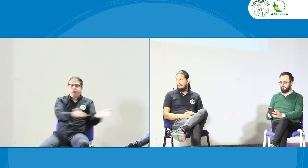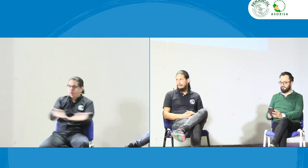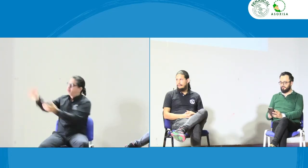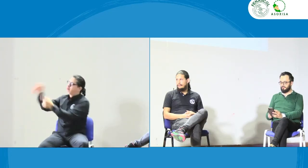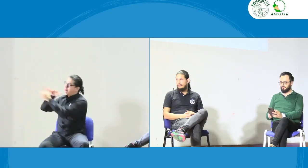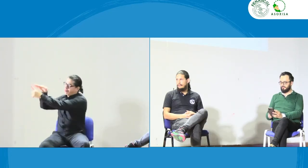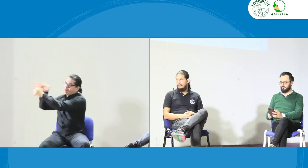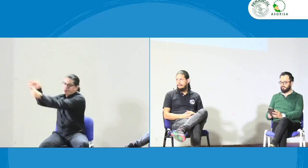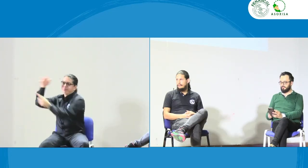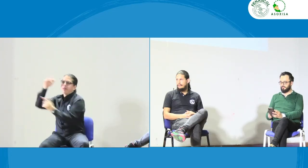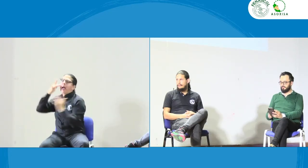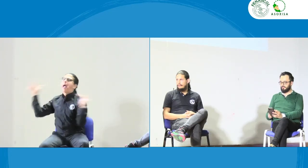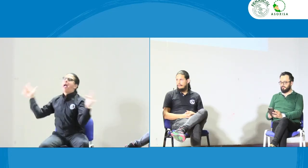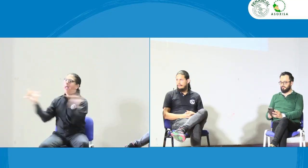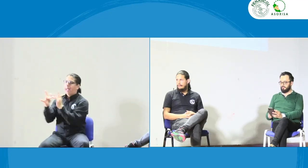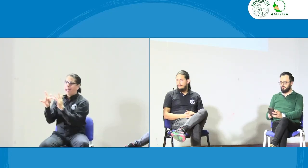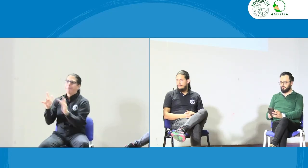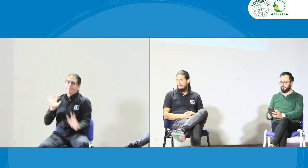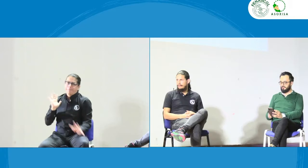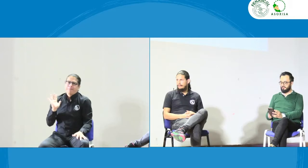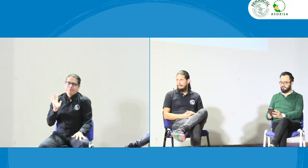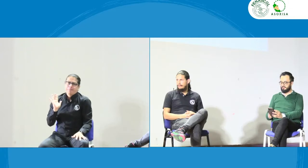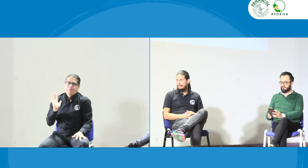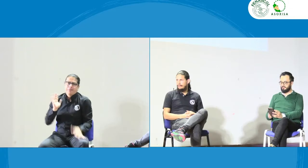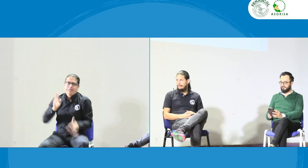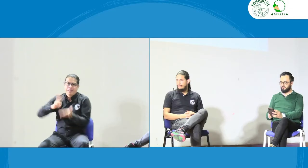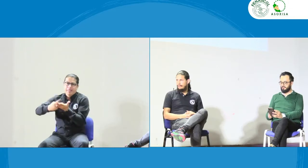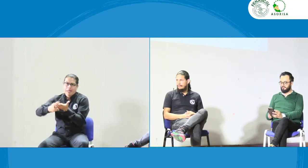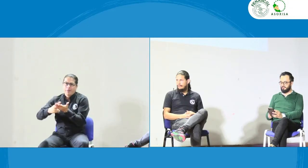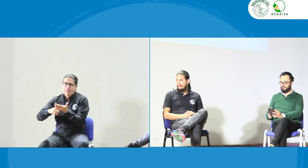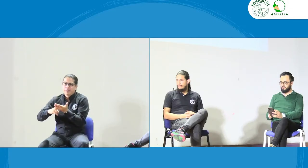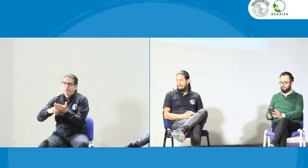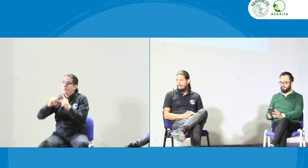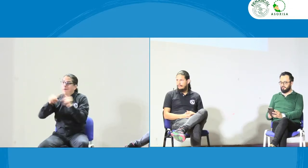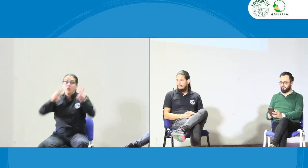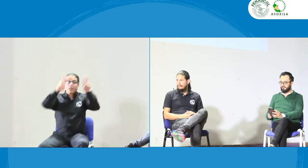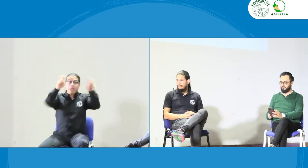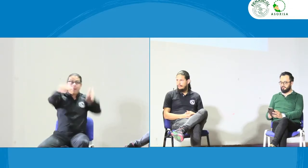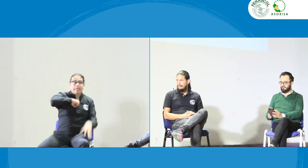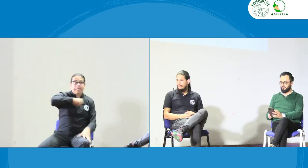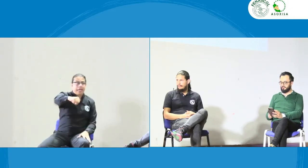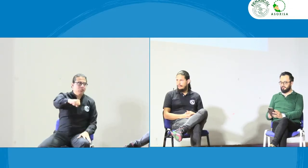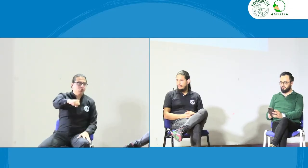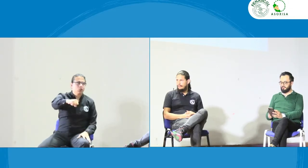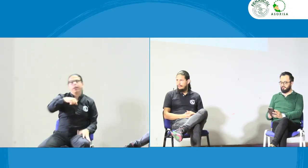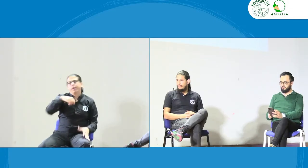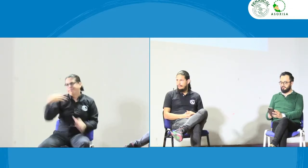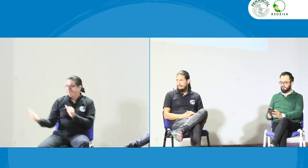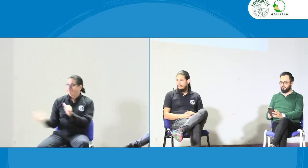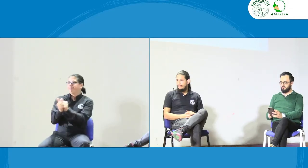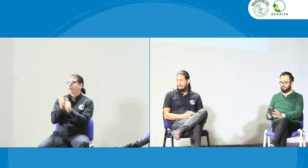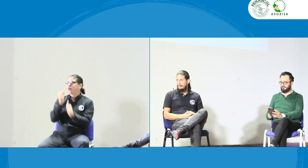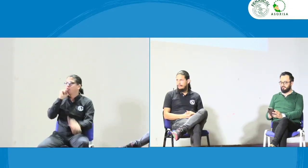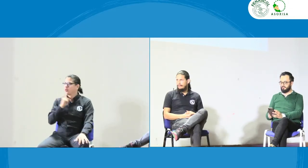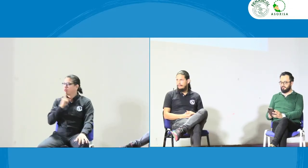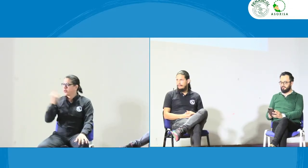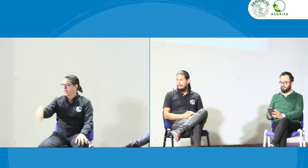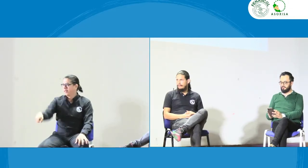universidades o en otros lugares que sean temas de interpretación allí sí tienen que ir los intérpretes